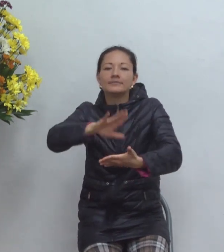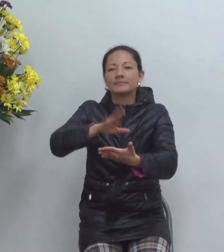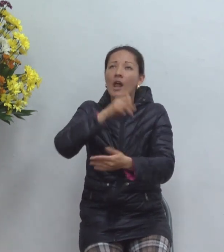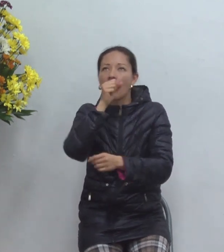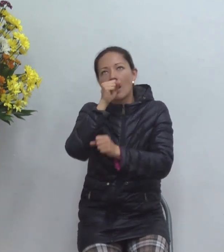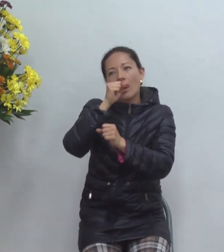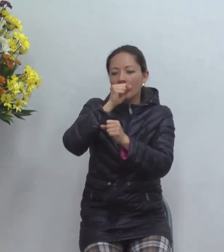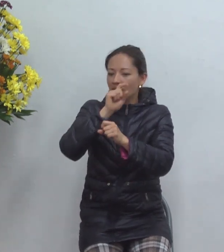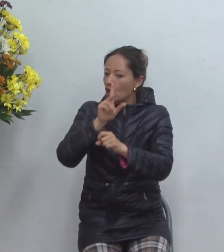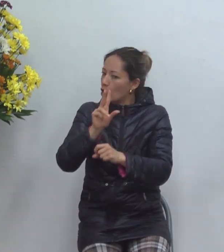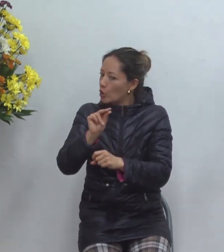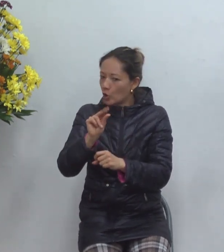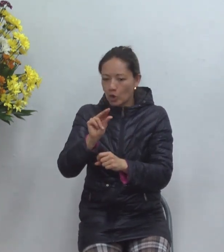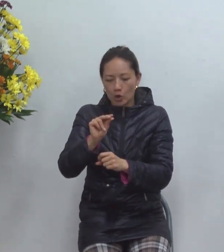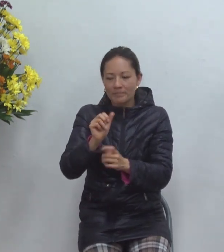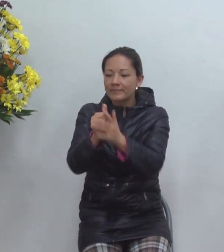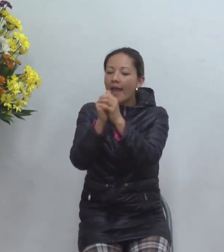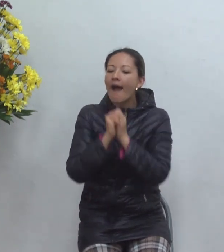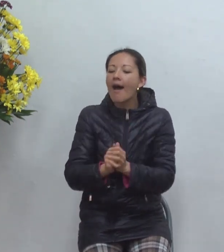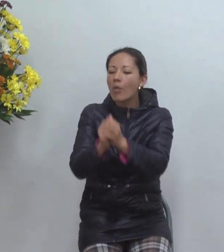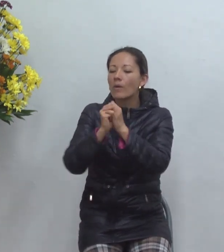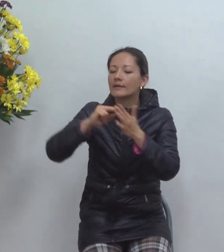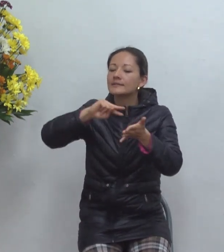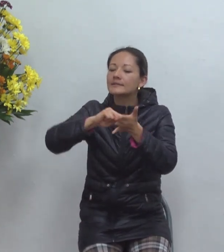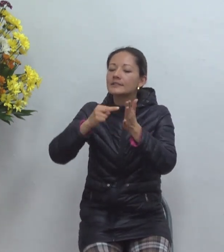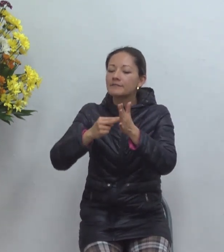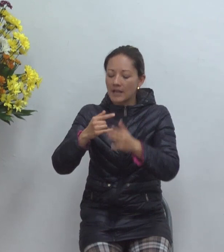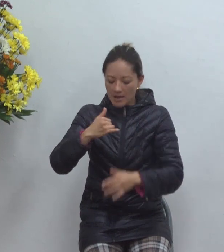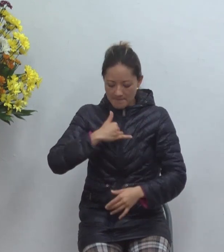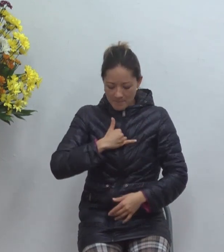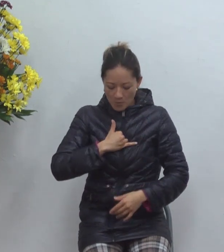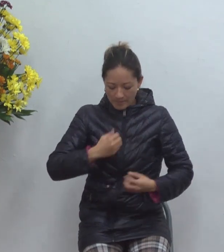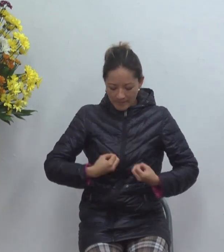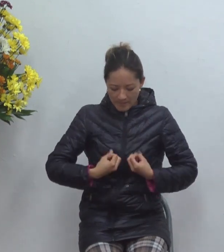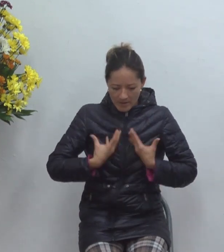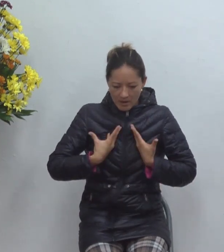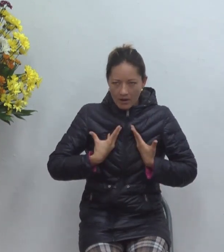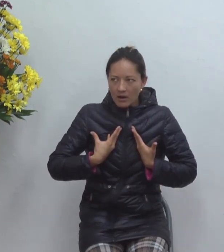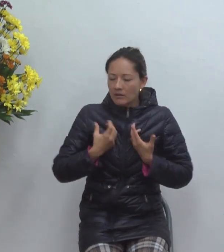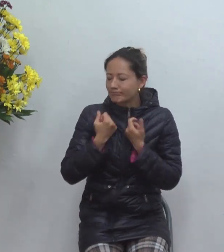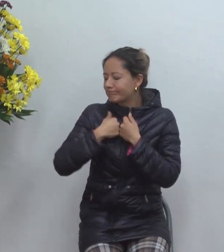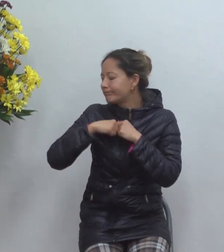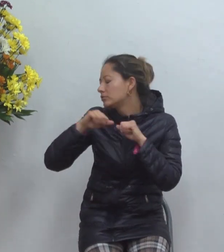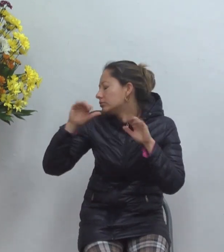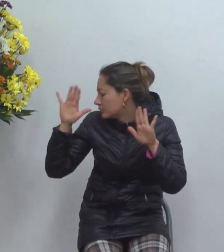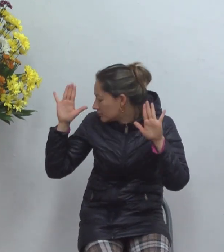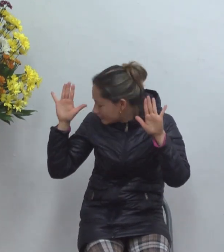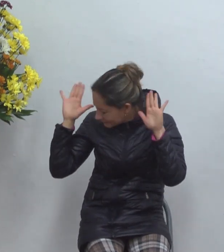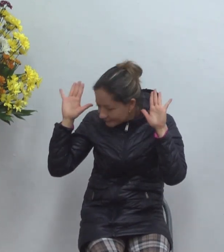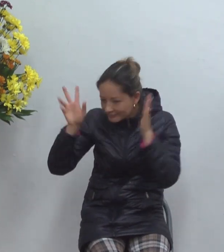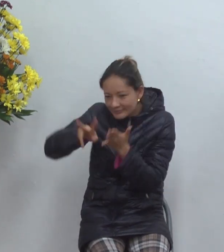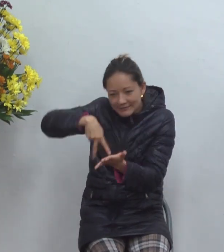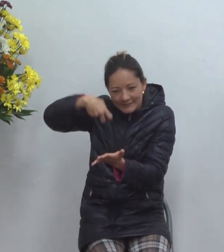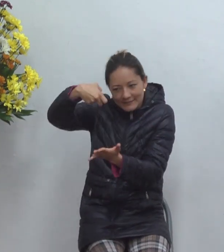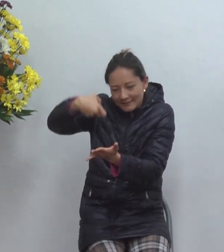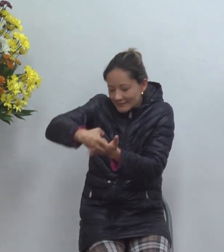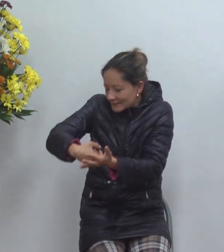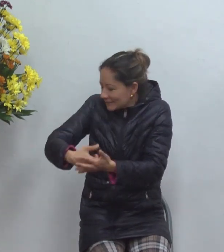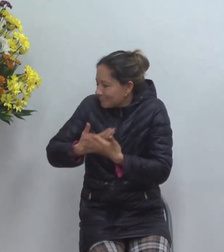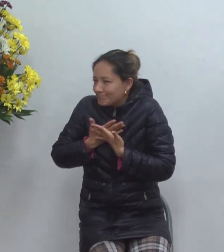cuando le digo sabes que Jesús hasta ahora como no había entendido por eso es tan importante hacer el discipulado como no había entendido